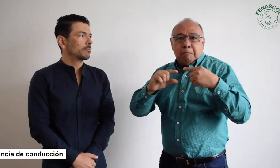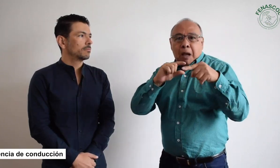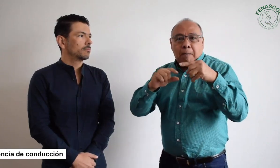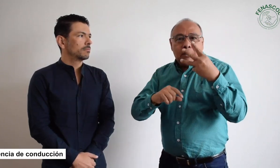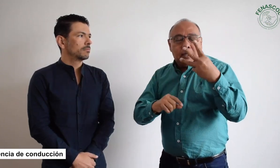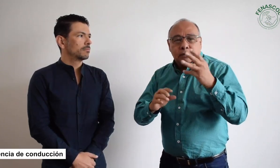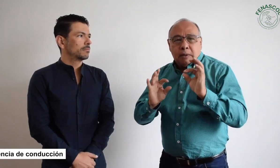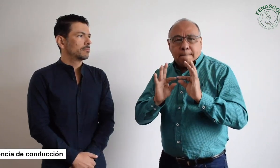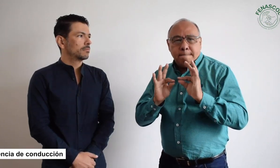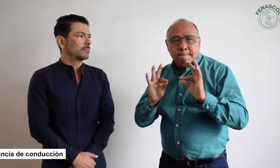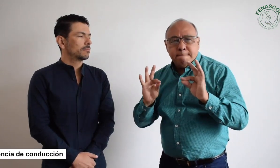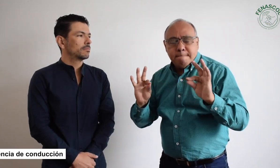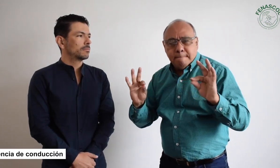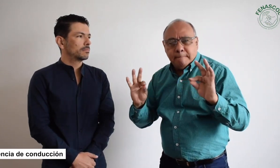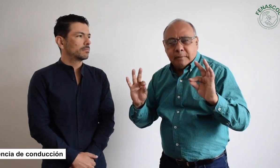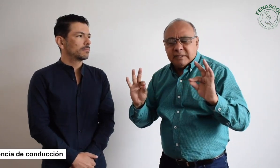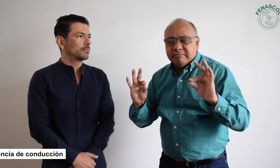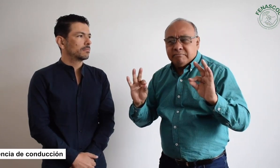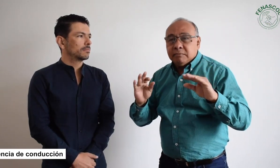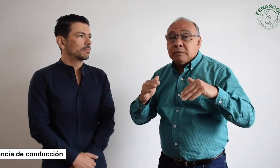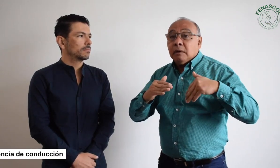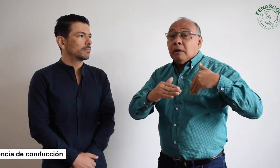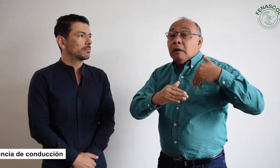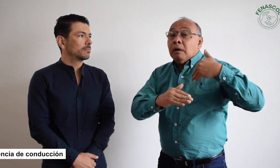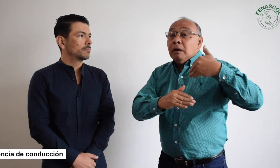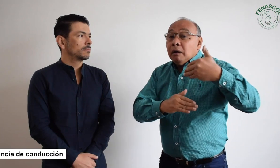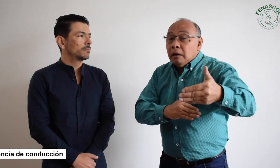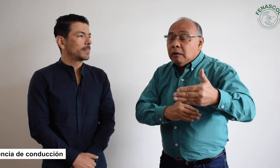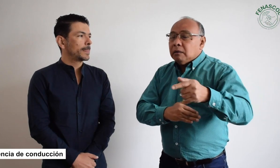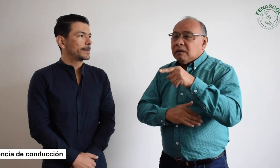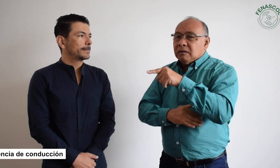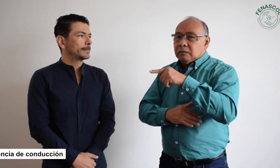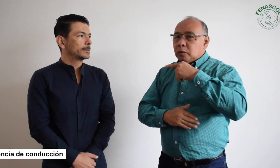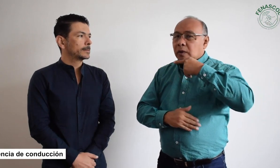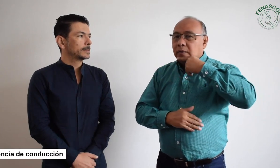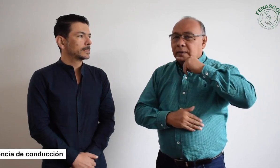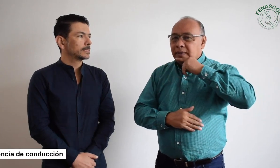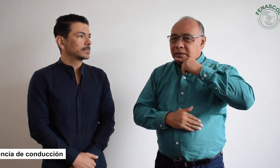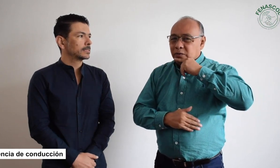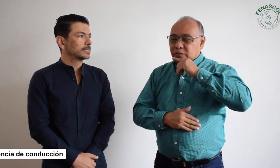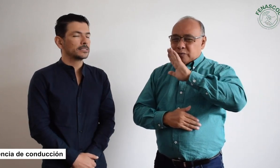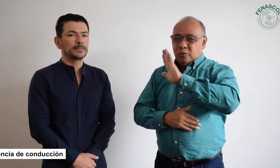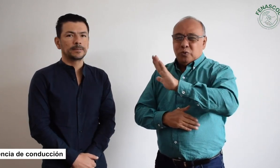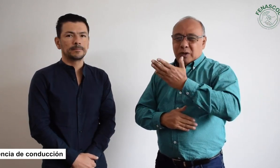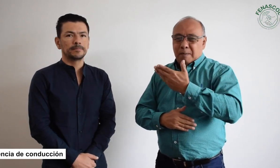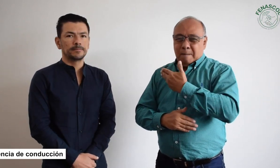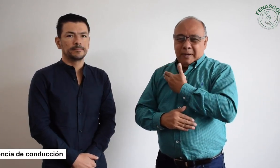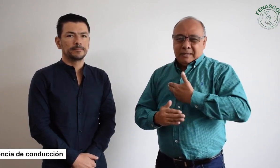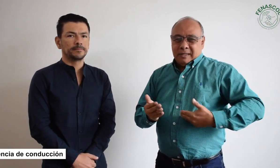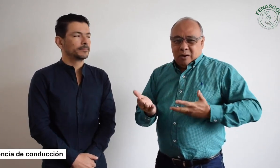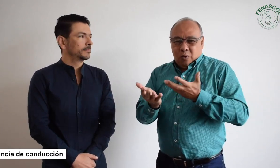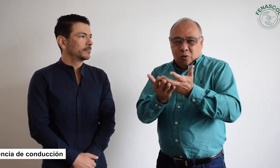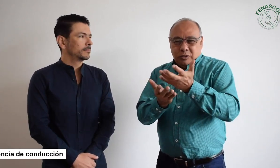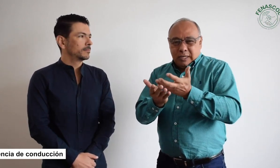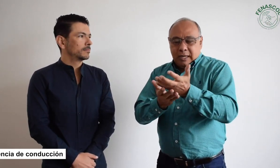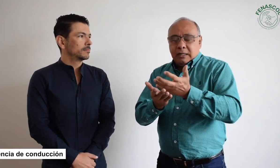sabemos con seguridad. Hemos enviado tres correos y no hemos obtenido respuesta. El doctor Jairo Klopatovsky, él es el alto consejero